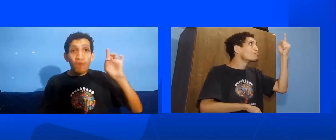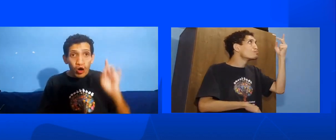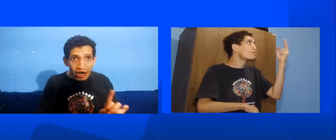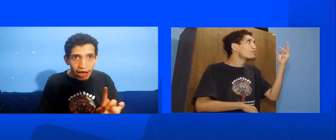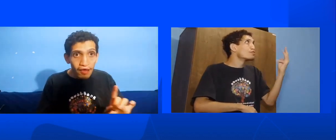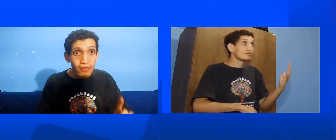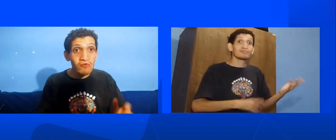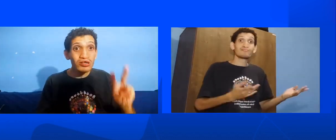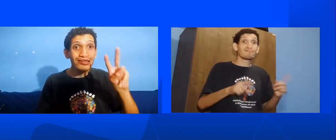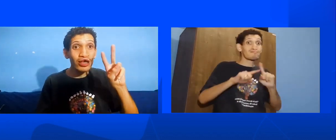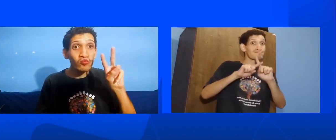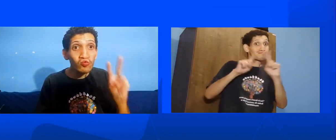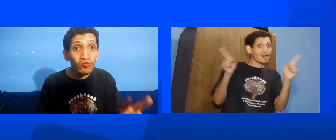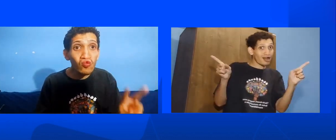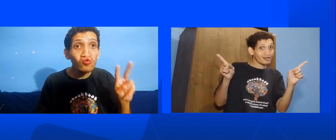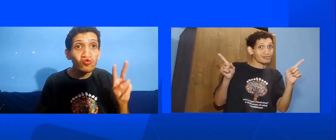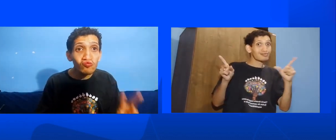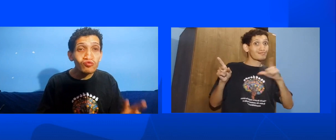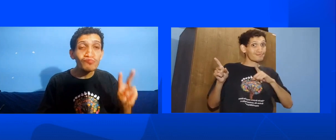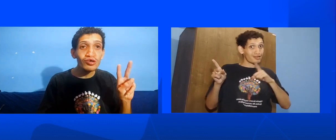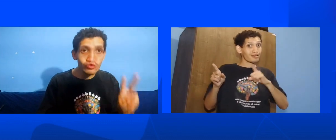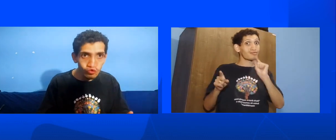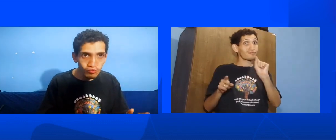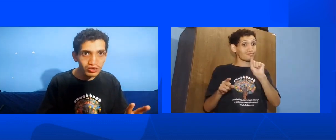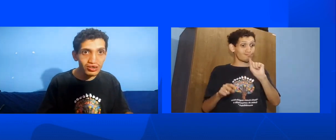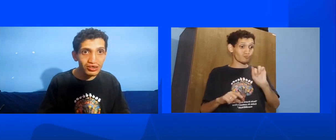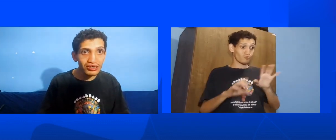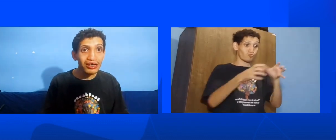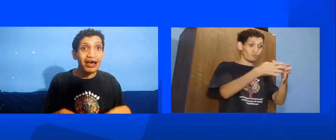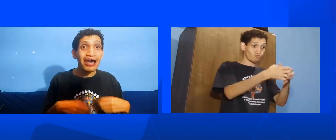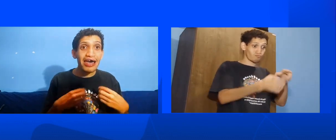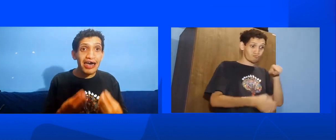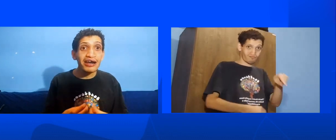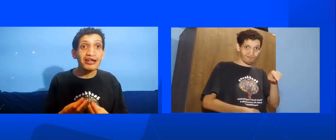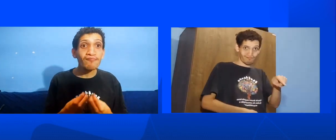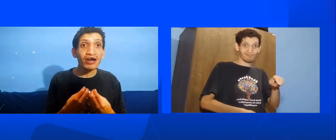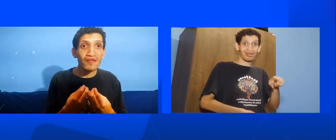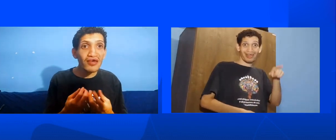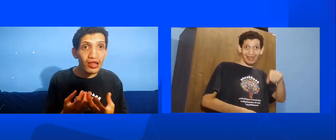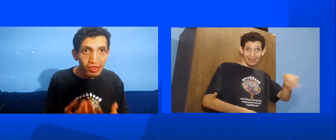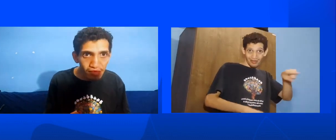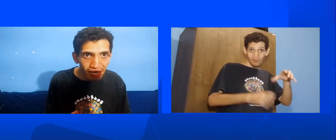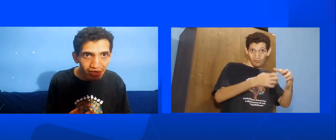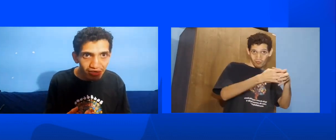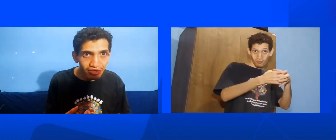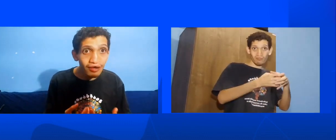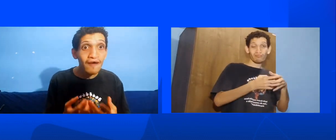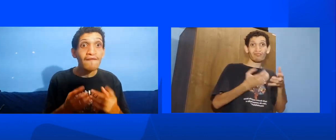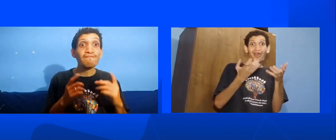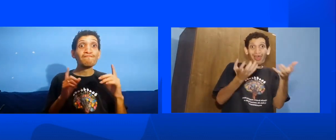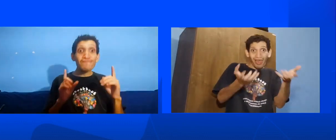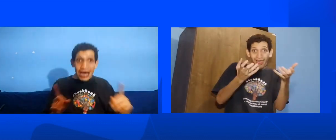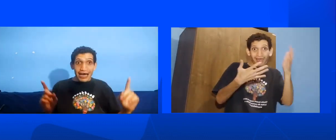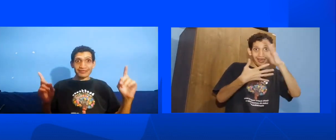Porém Tem um segundo grupo de pessoas Que querem aprender Libras Mas